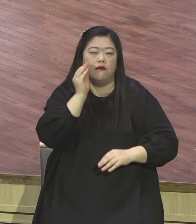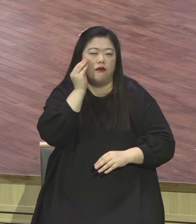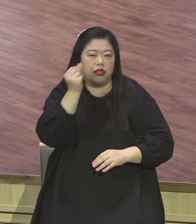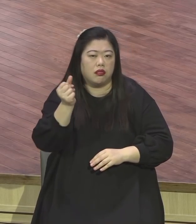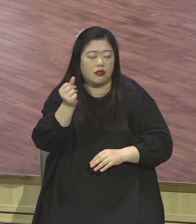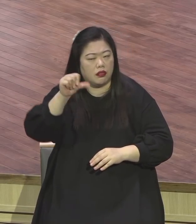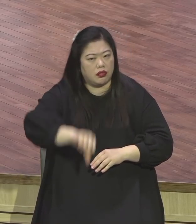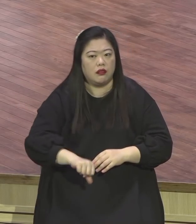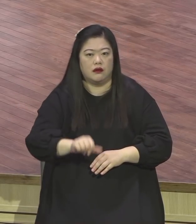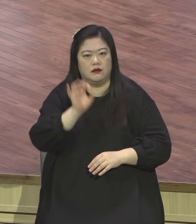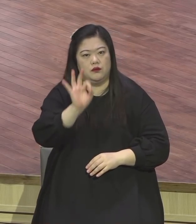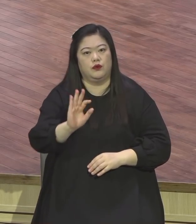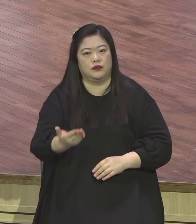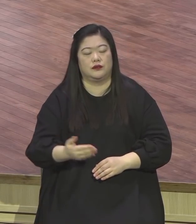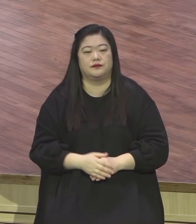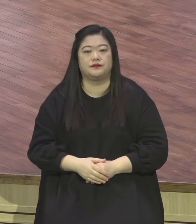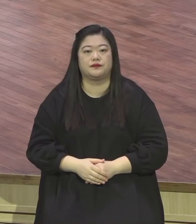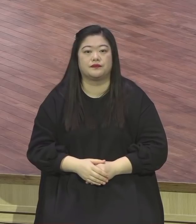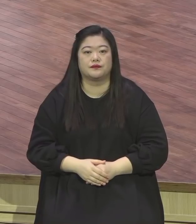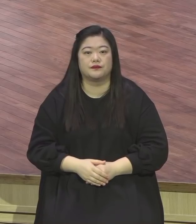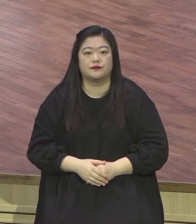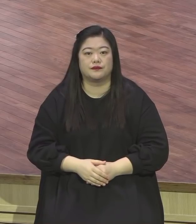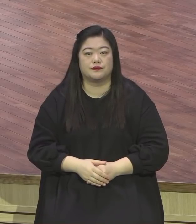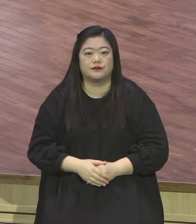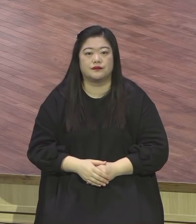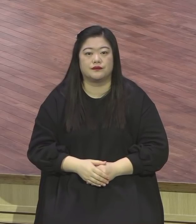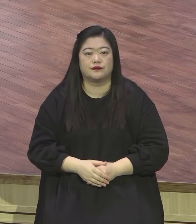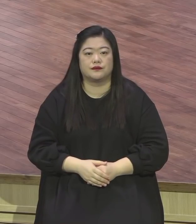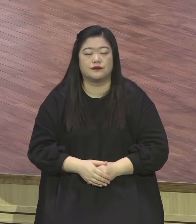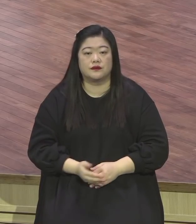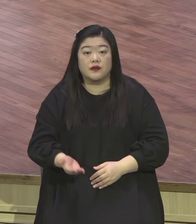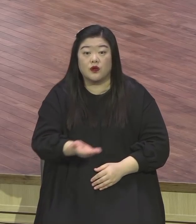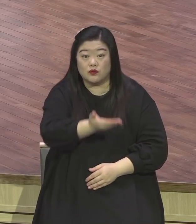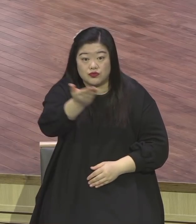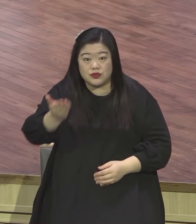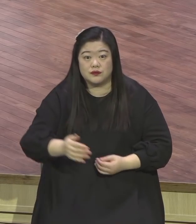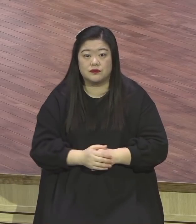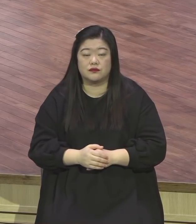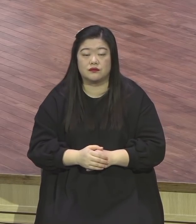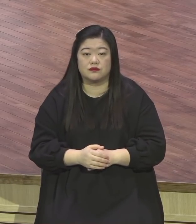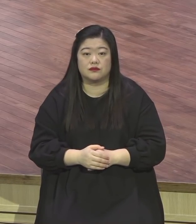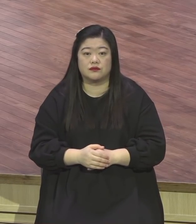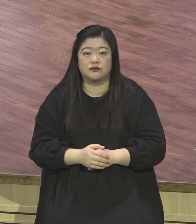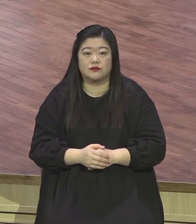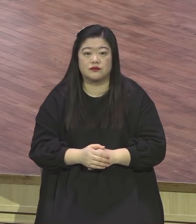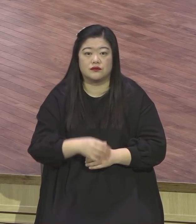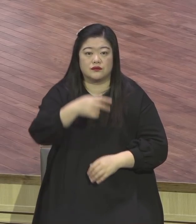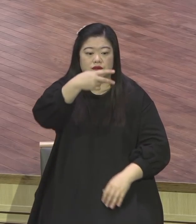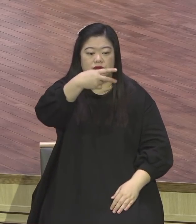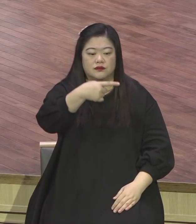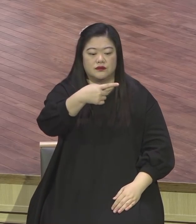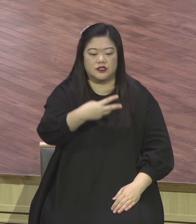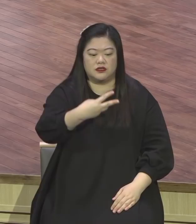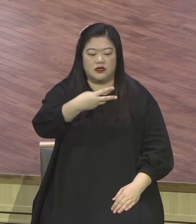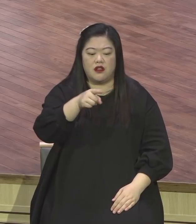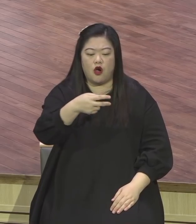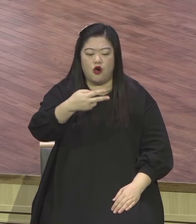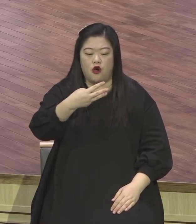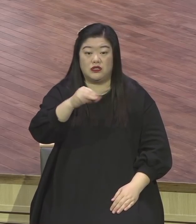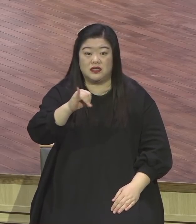한 사람도 덜어리되지 마시고 주인공 되시기 바랍니다. 말씀 성취의